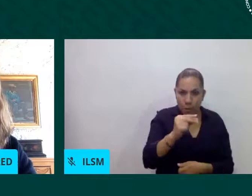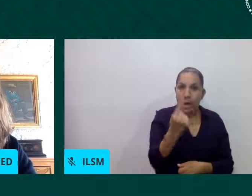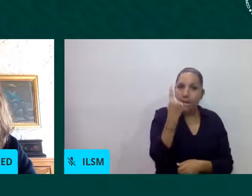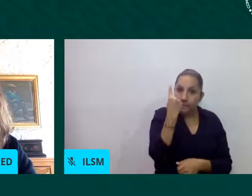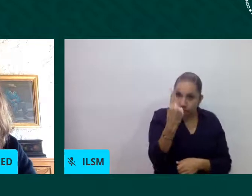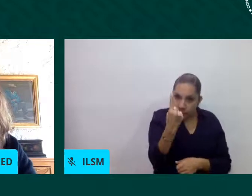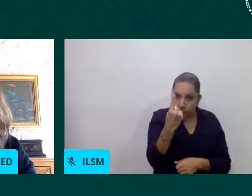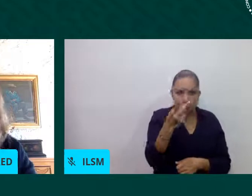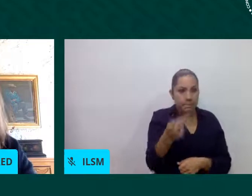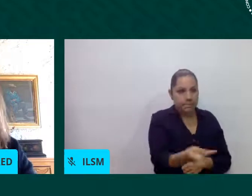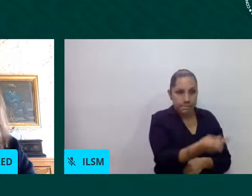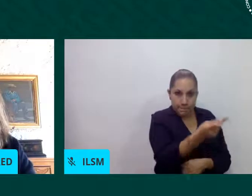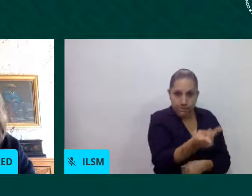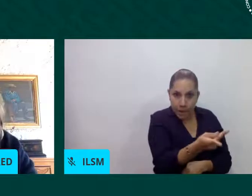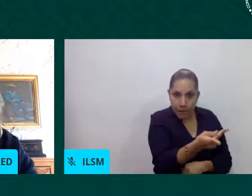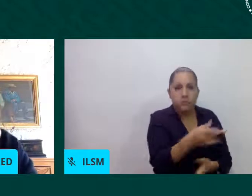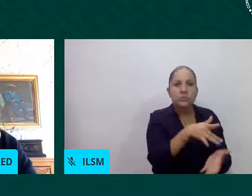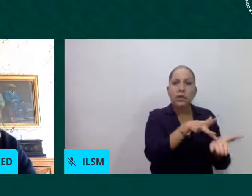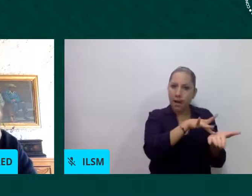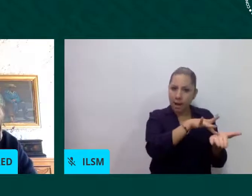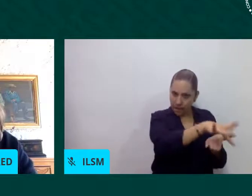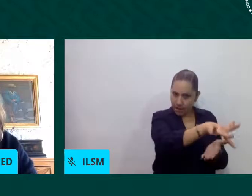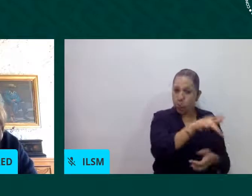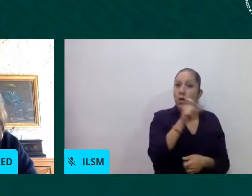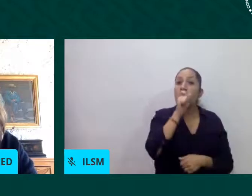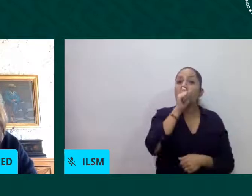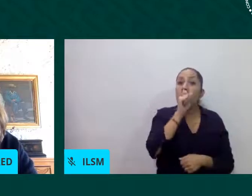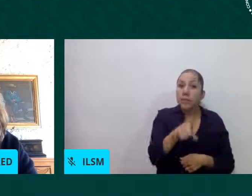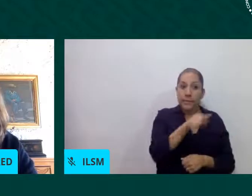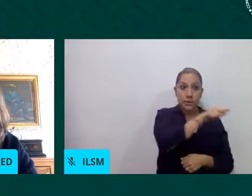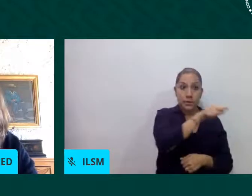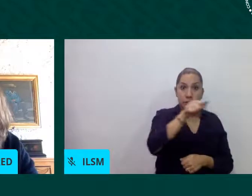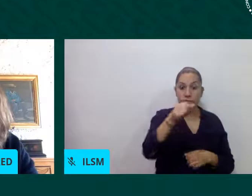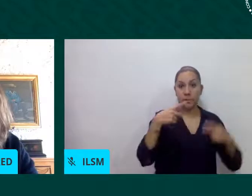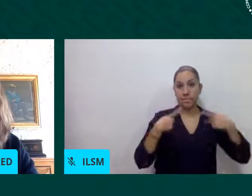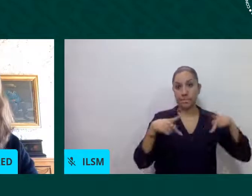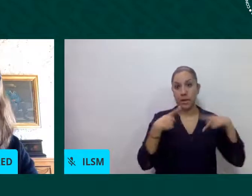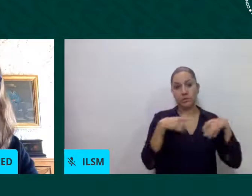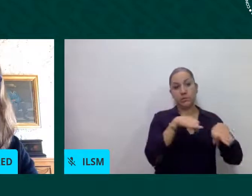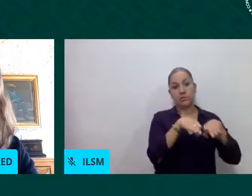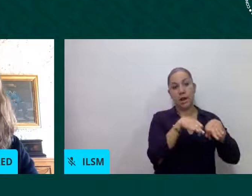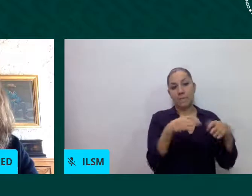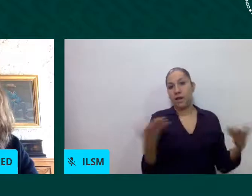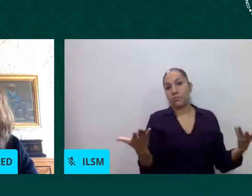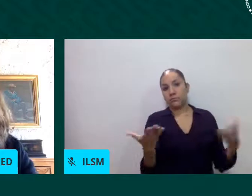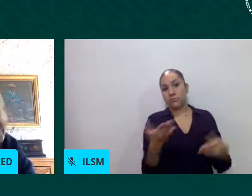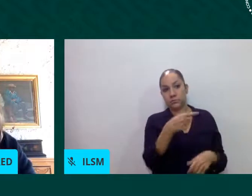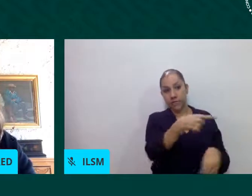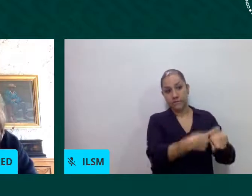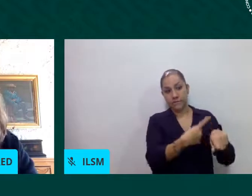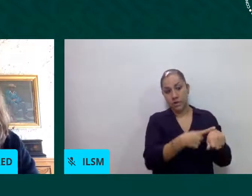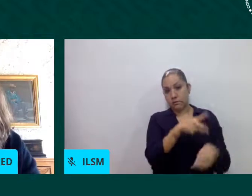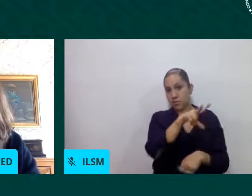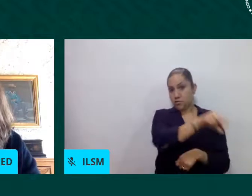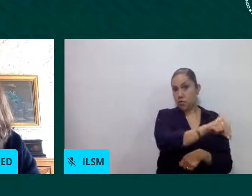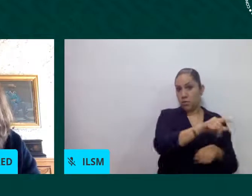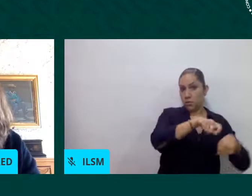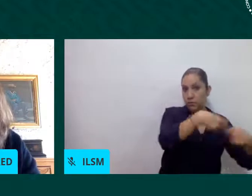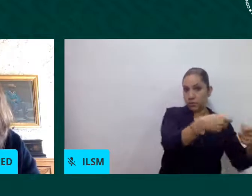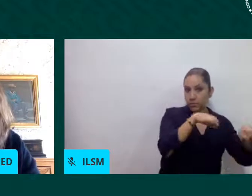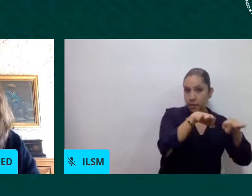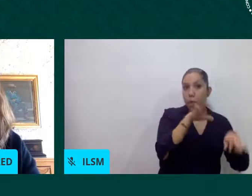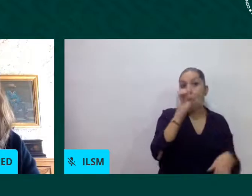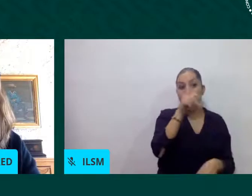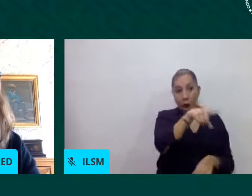trabajos a las personas o no despedir a las personas por estar enfermas o por presentar alguna comorbilidad de las que ha señalado la